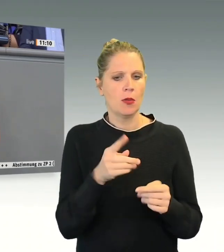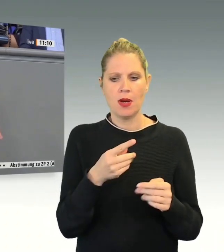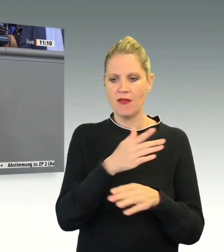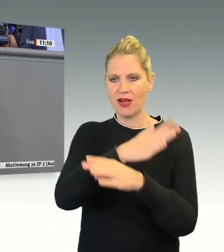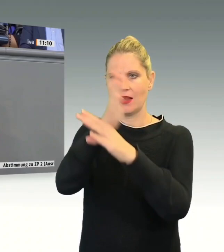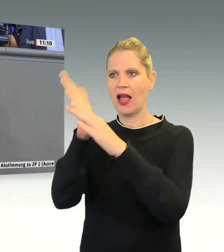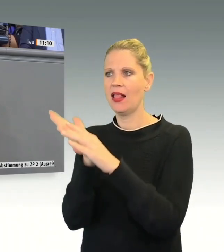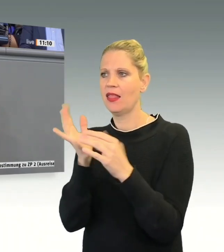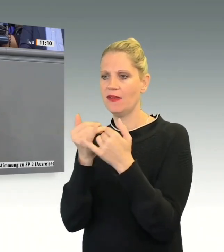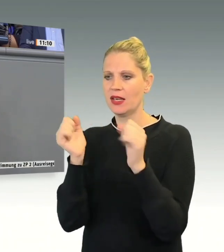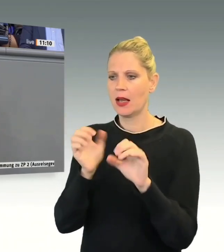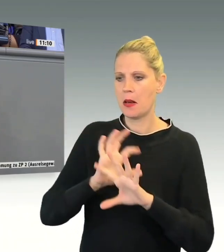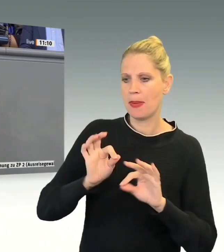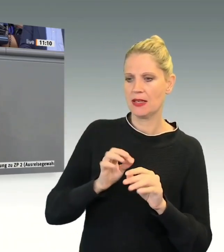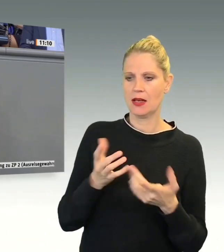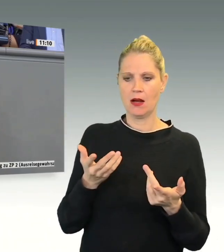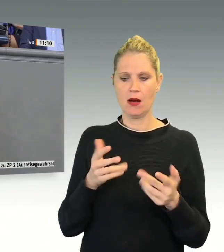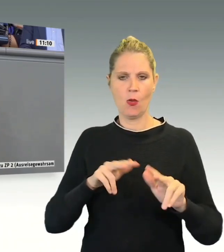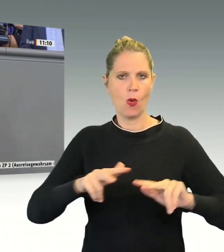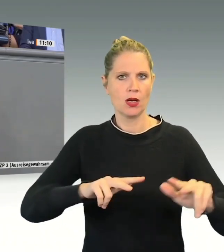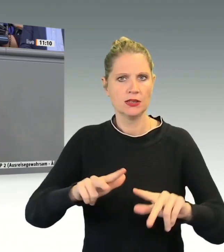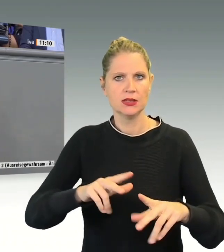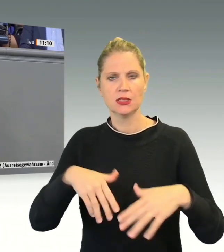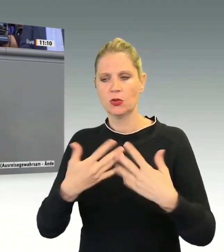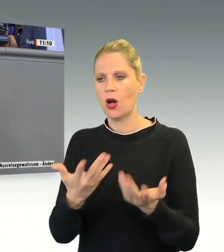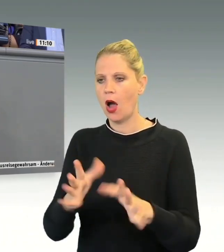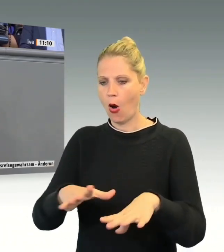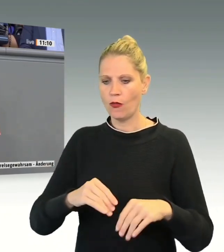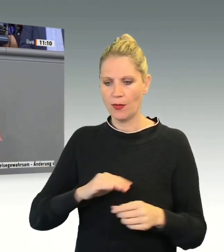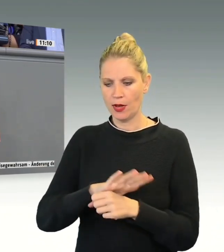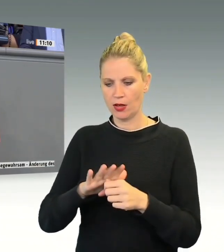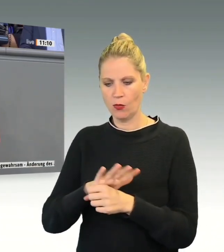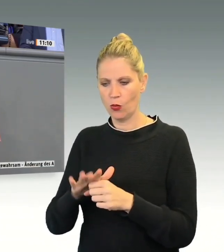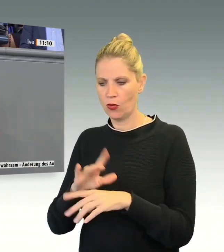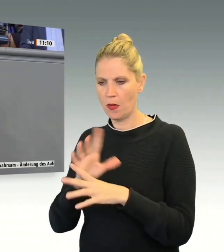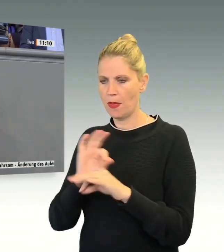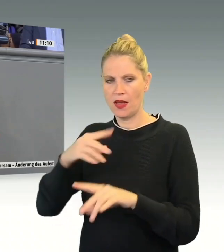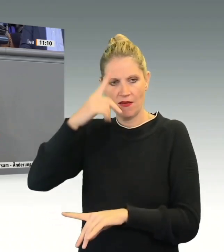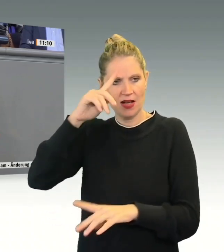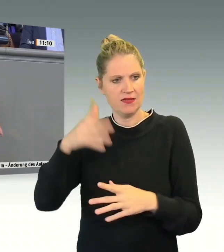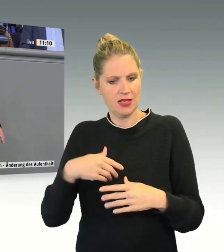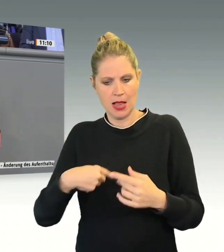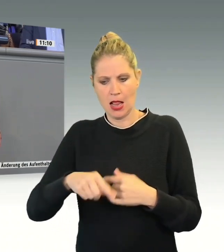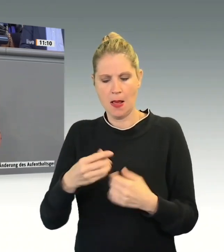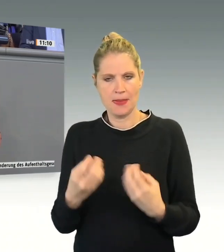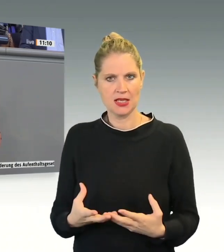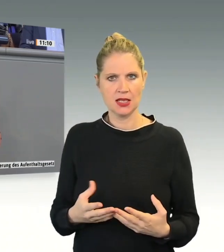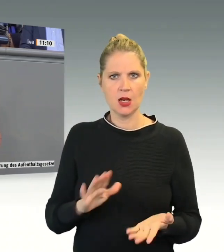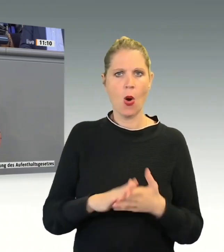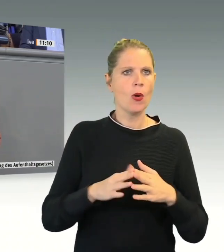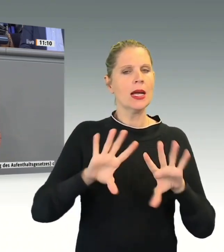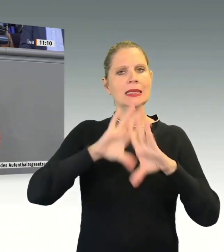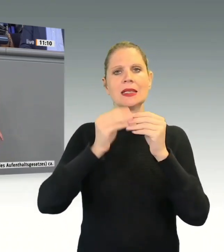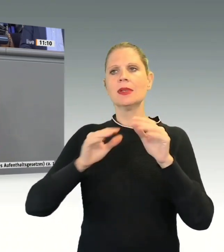organisieren können, sodass Aufnahmekommunen wissen, wer zu Ihnen kommt und wer zu Ihnen passt. Sie wollen nicht darüber diskutieren, wie wir eine faire Verteilung innerhalb der Europäischen